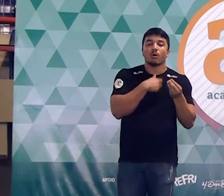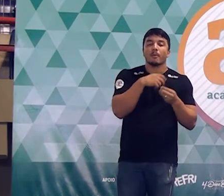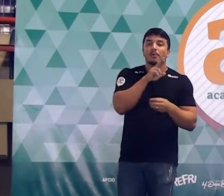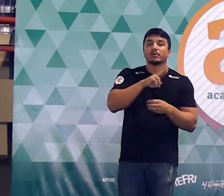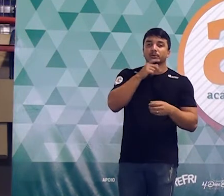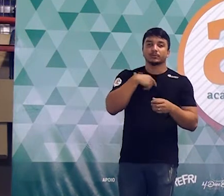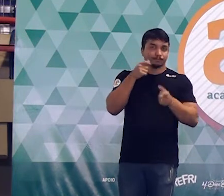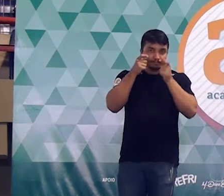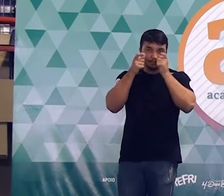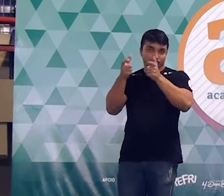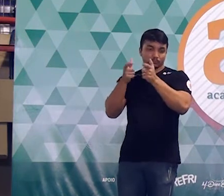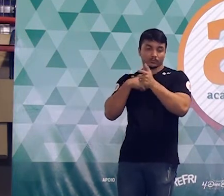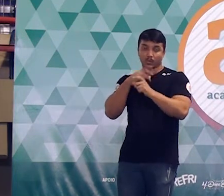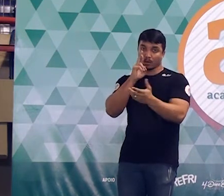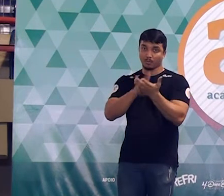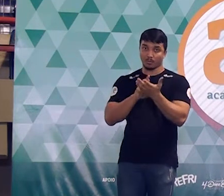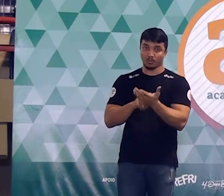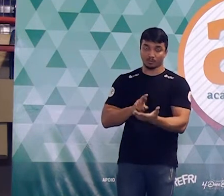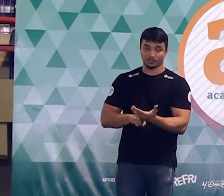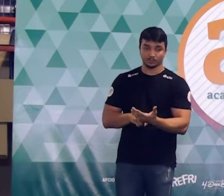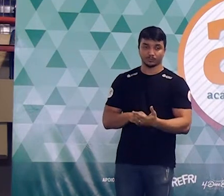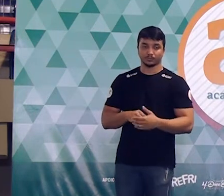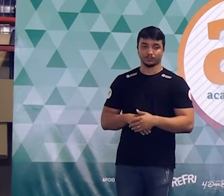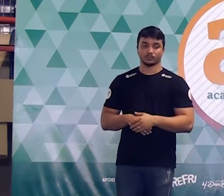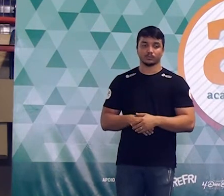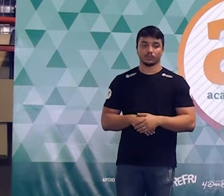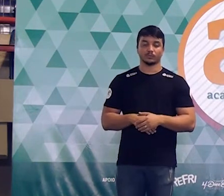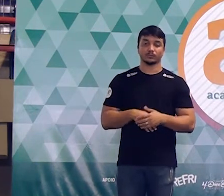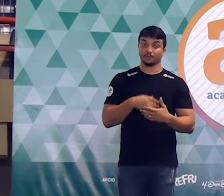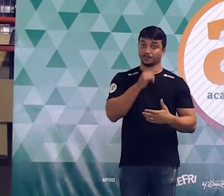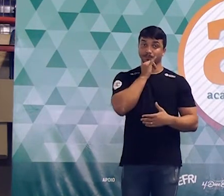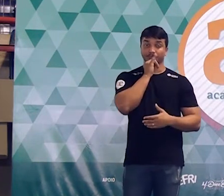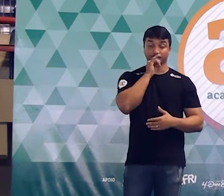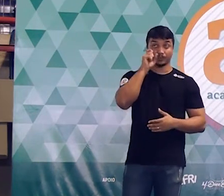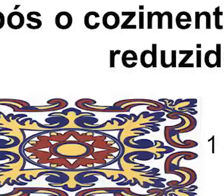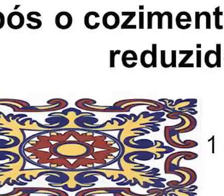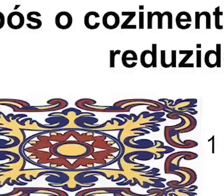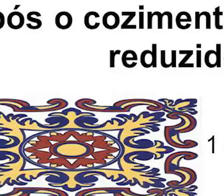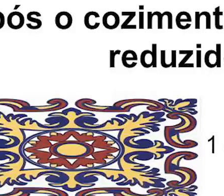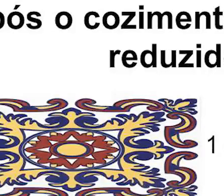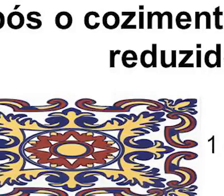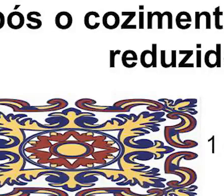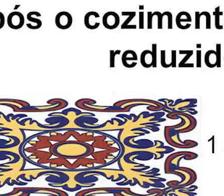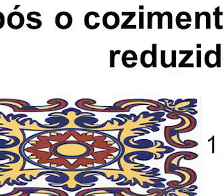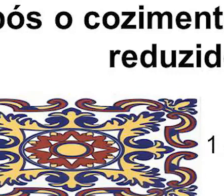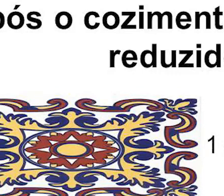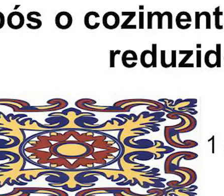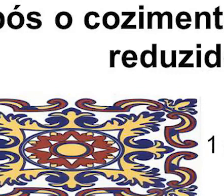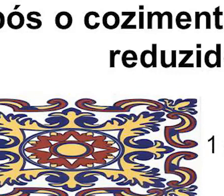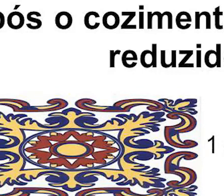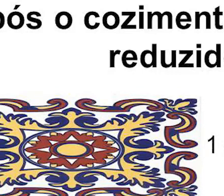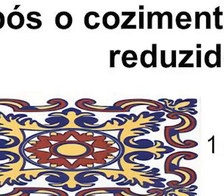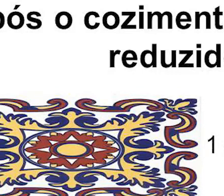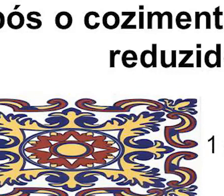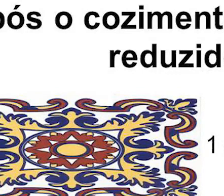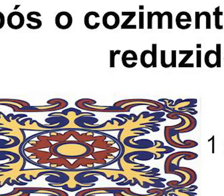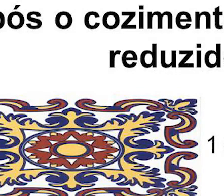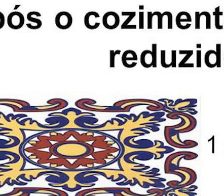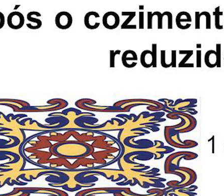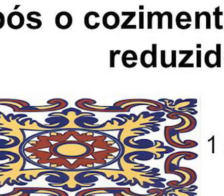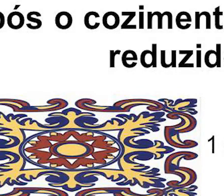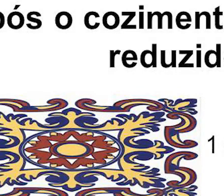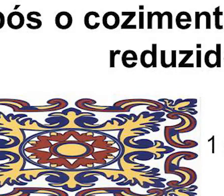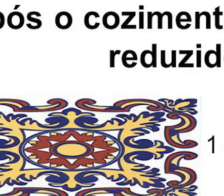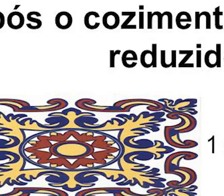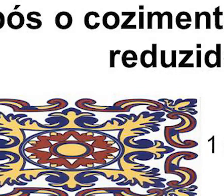encarar agora a resolução da questão? Vai ficar assim, Eu tinha uma peça com medidas 30 por 15, tá? E ela